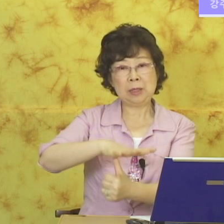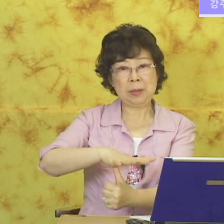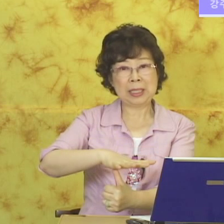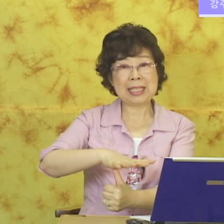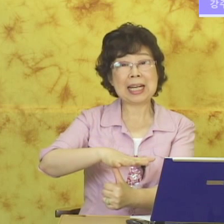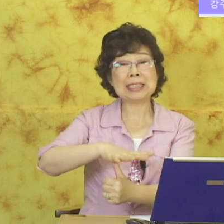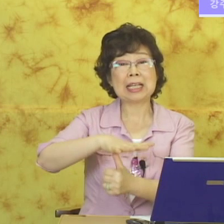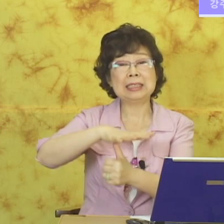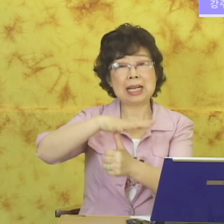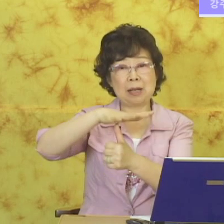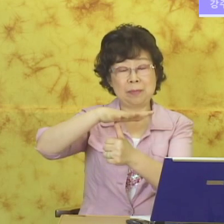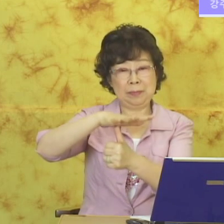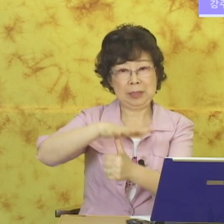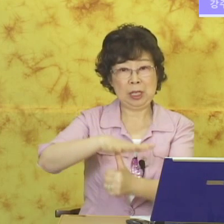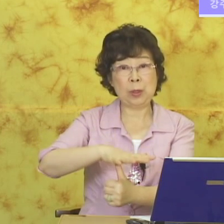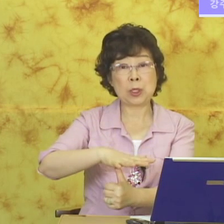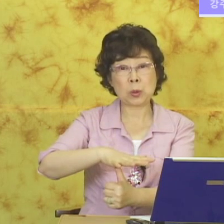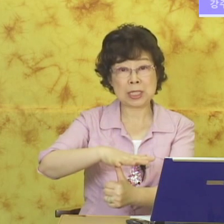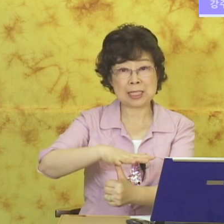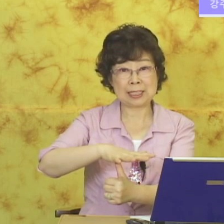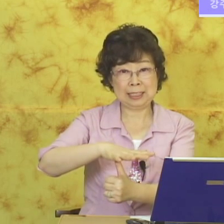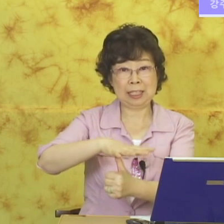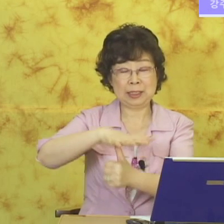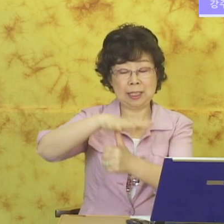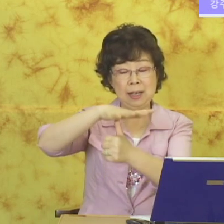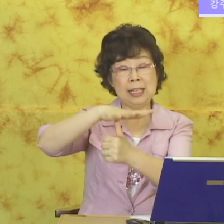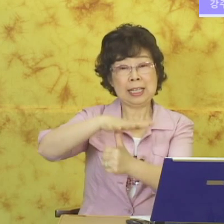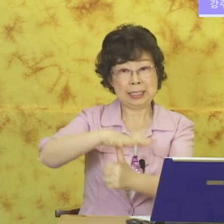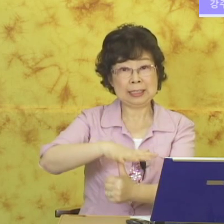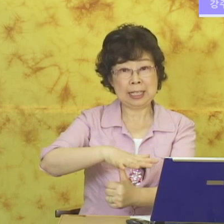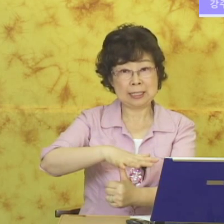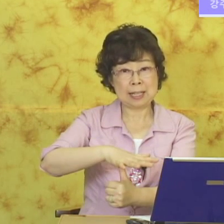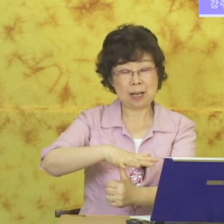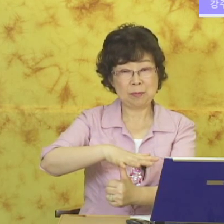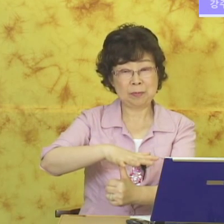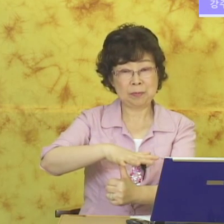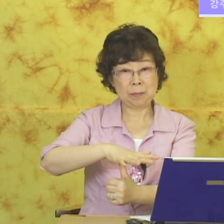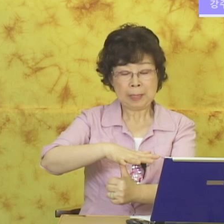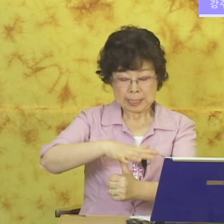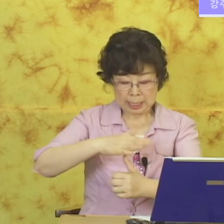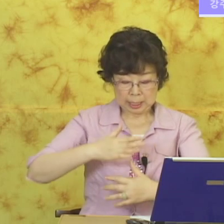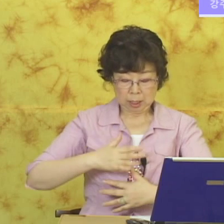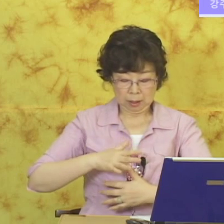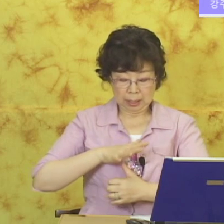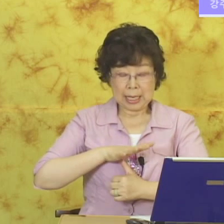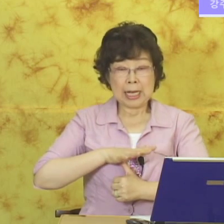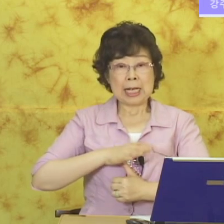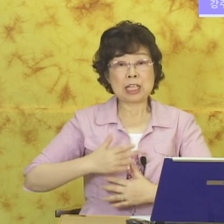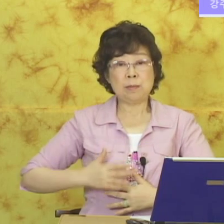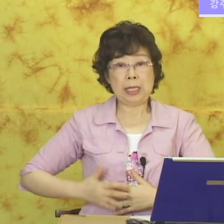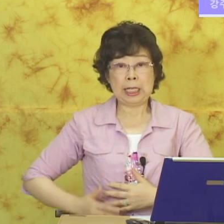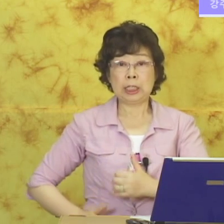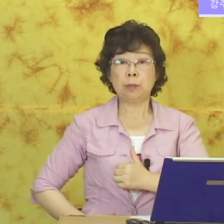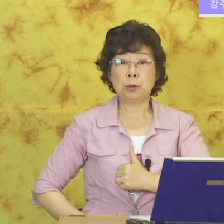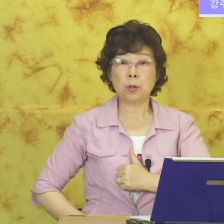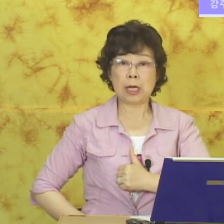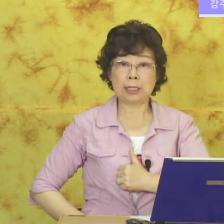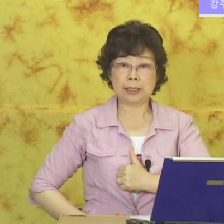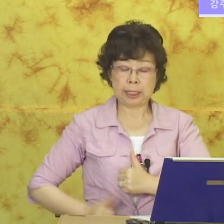내리면 키가 작은 사람. 외소증. 하죠? 키 작은 사람. 자 여기서 가슴에 접촉을 하는 거예요.